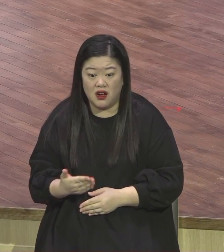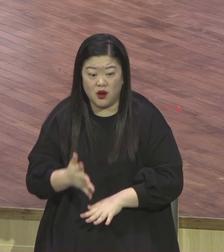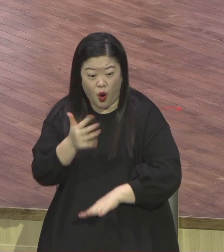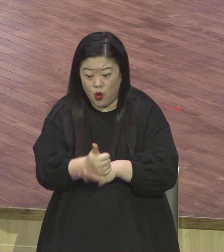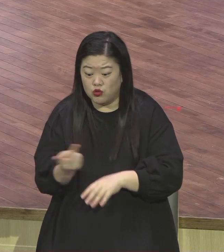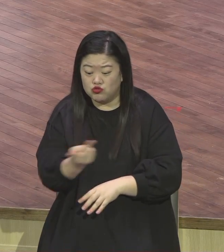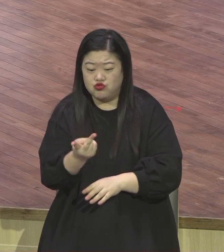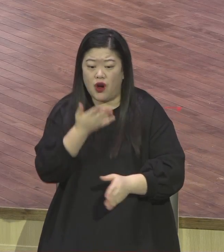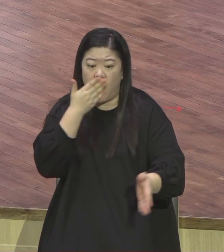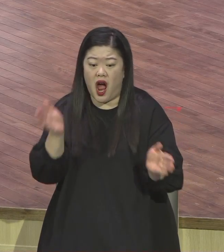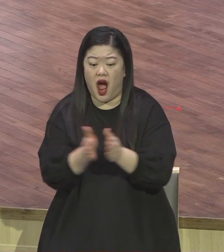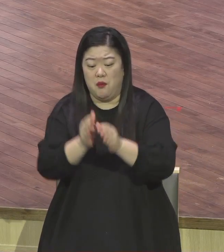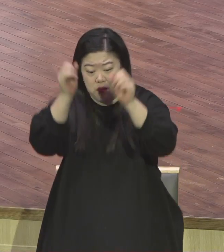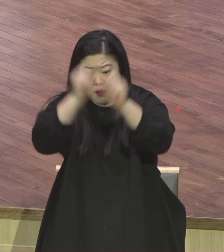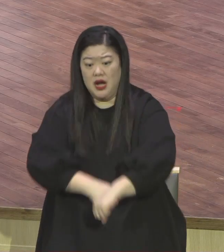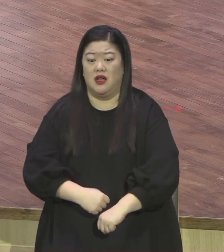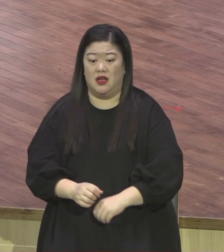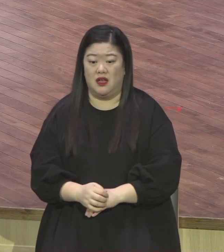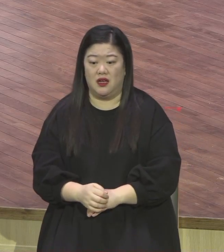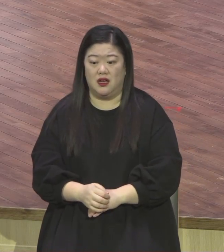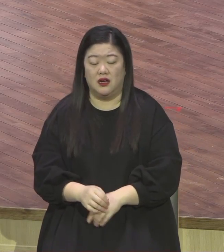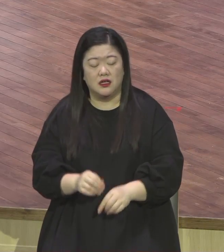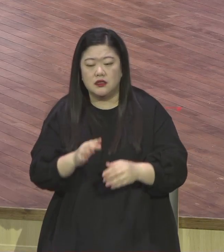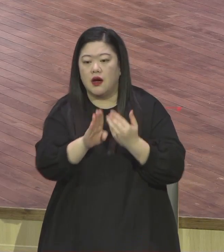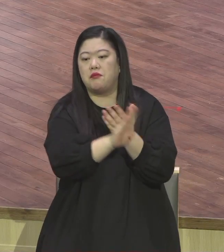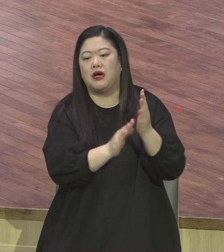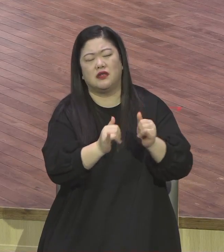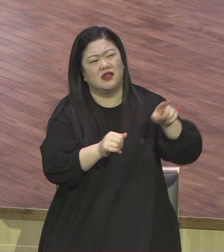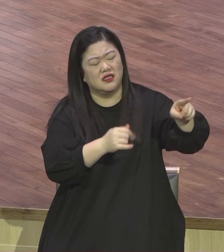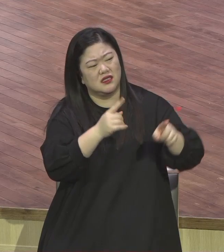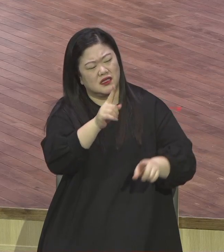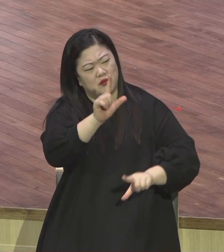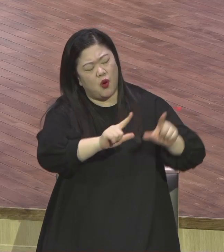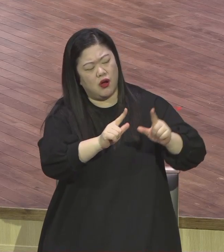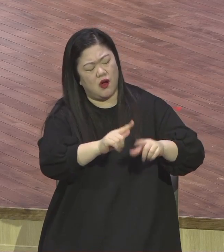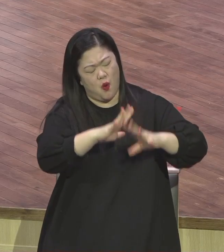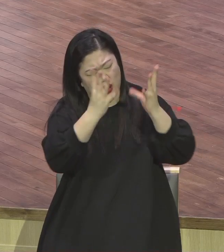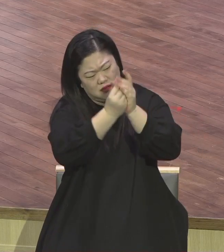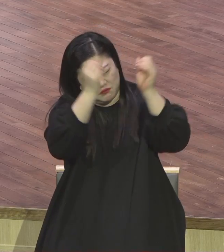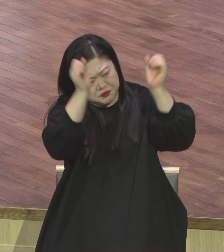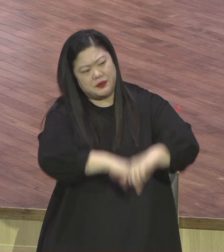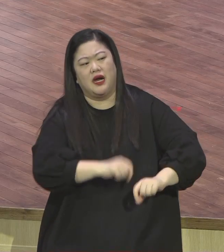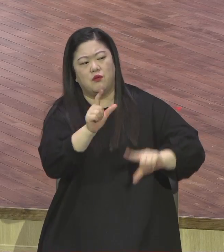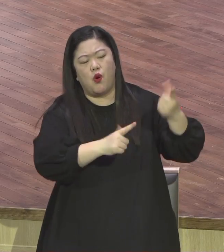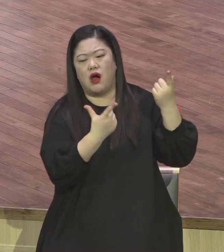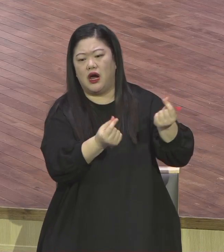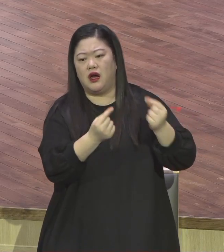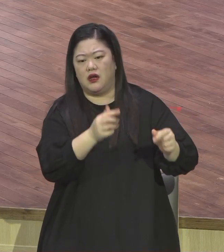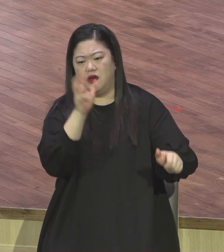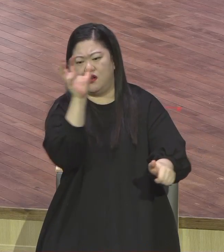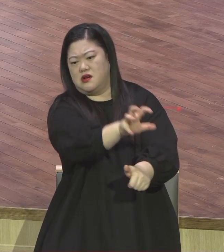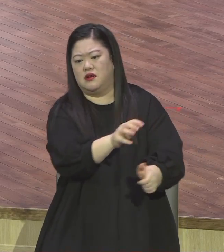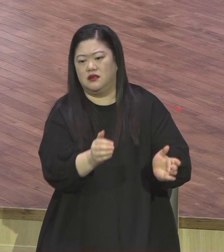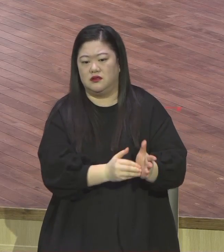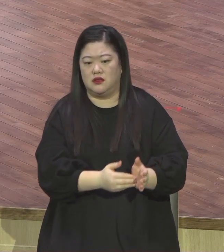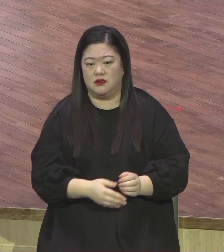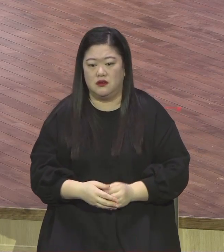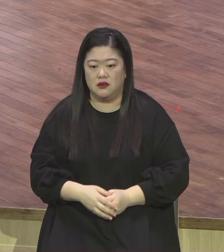총체적 당국에 빠진 상태에요 지금 영적으로 가만히 나와두면 싹 다 어디